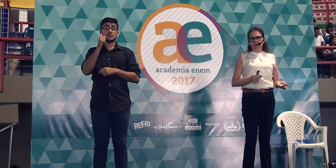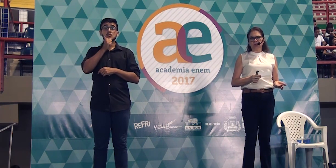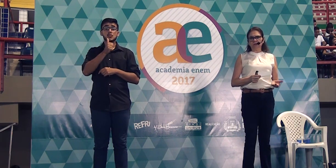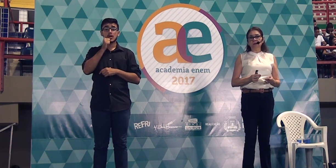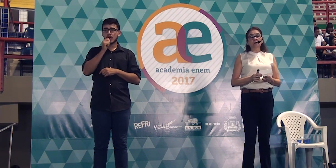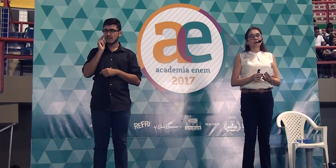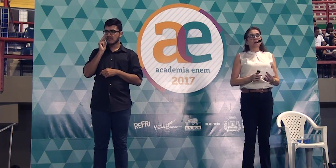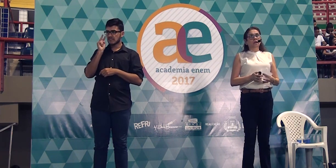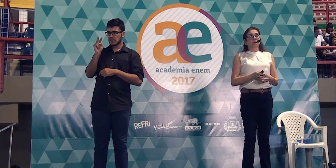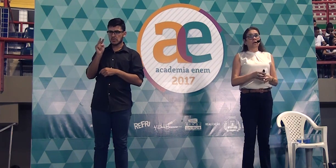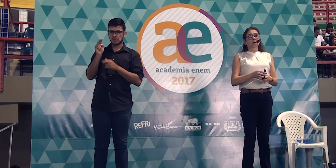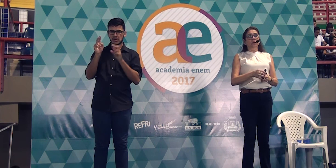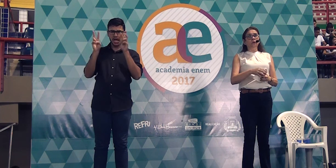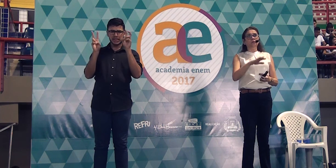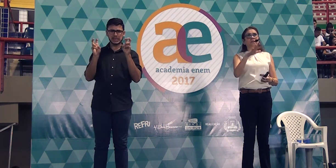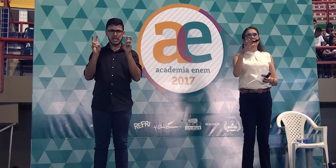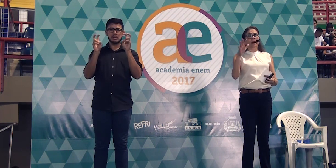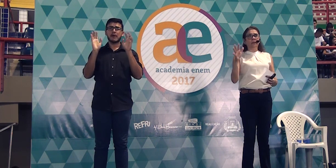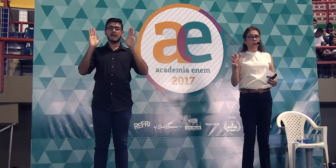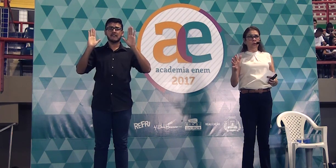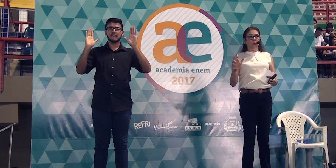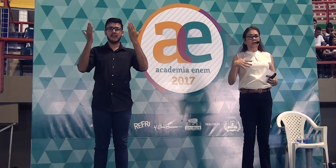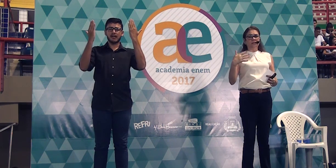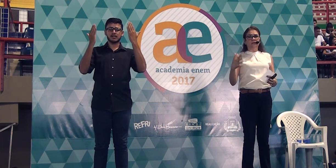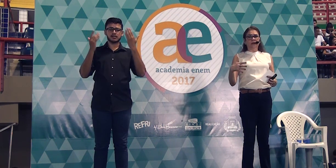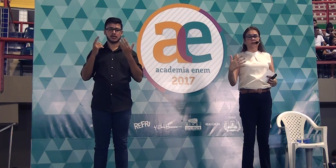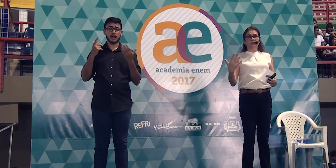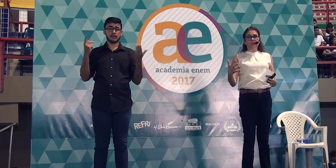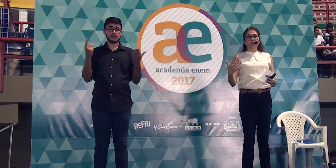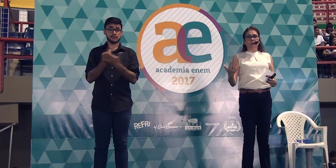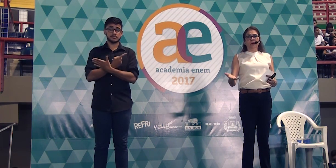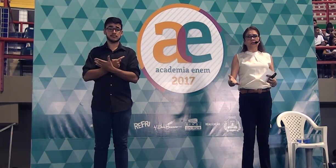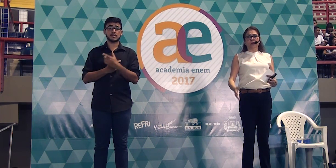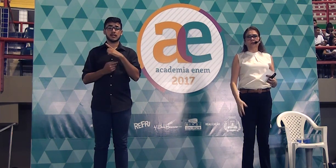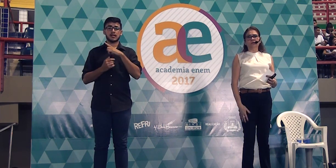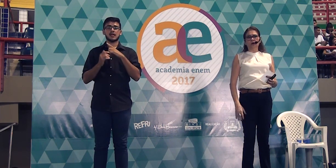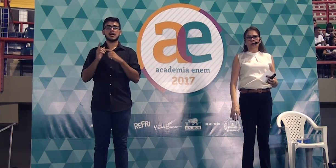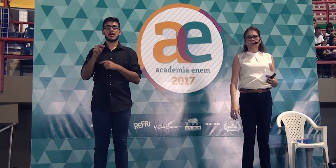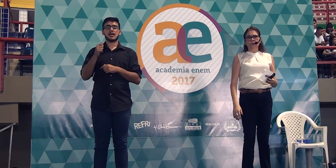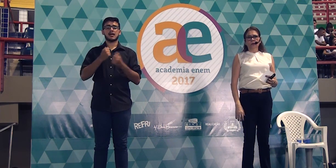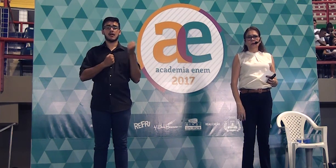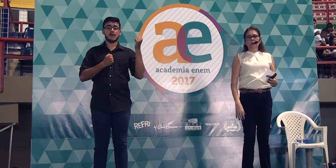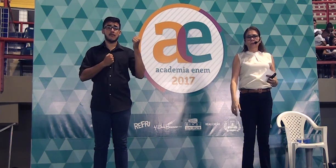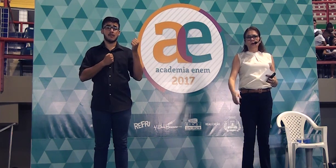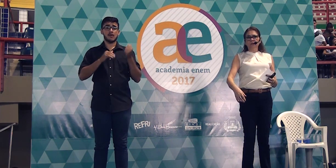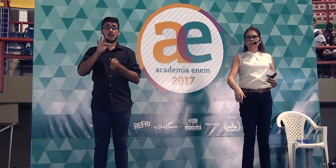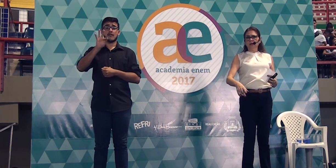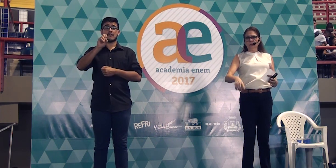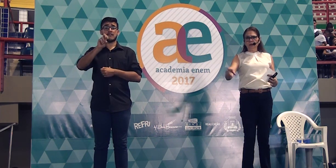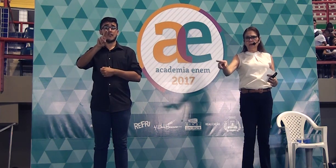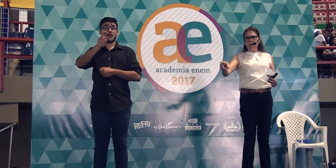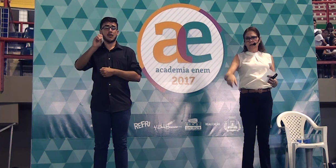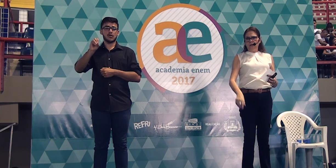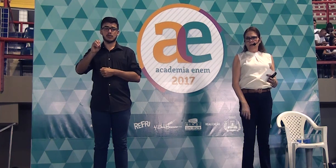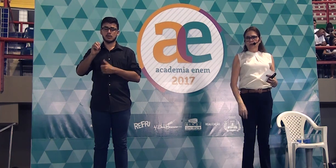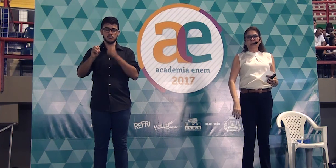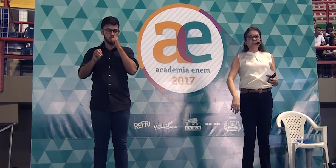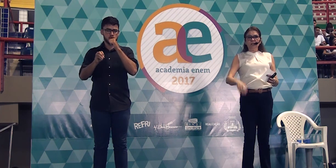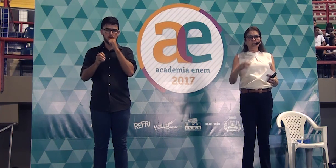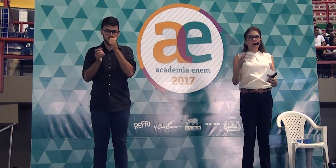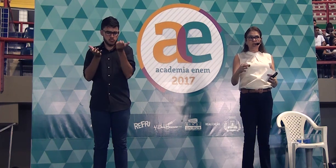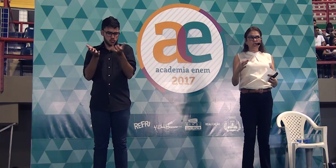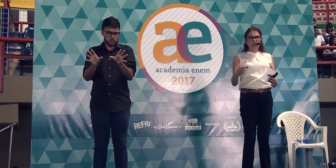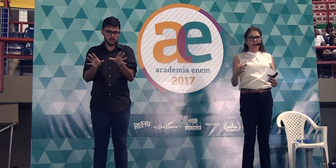participantes que em um sábado uma das festas temáticas era o forró e a moça não queria ir